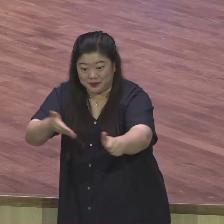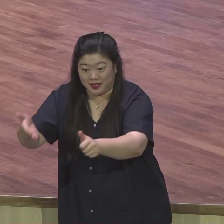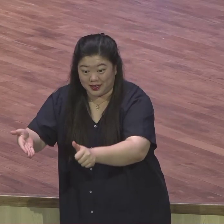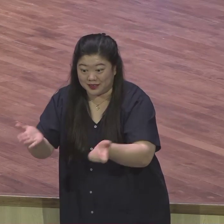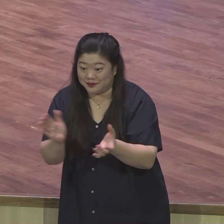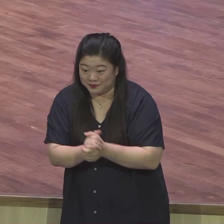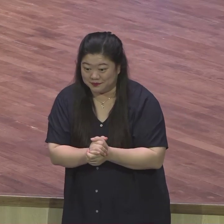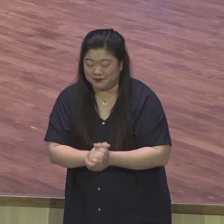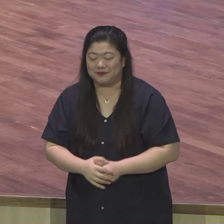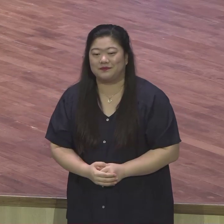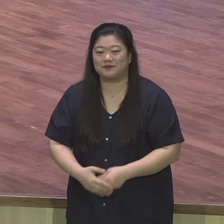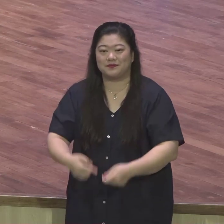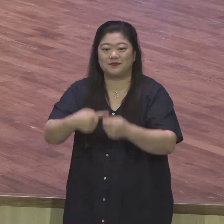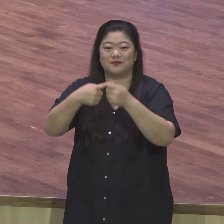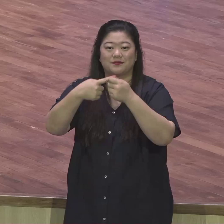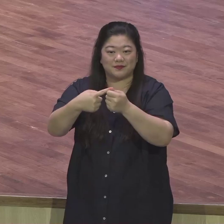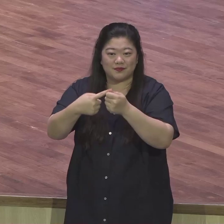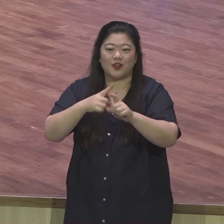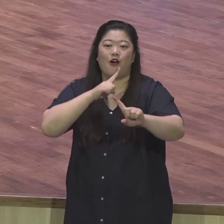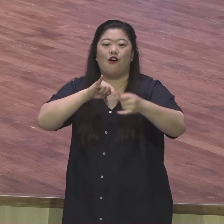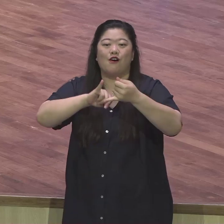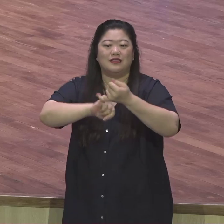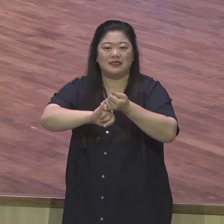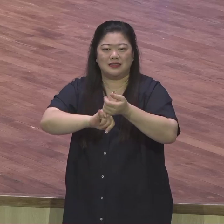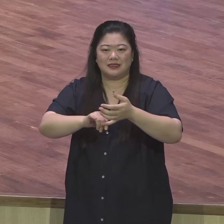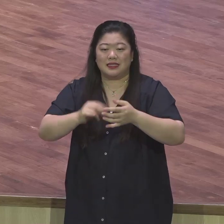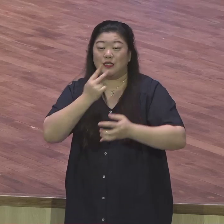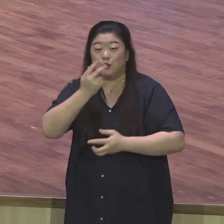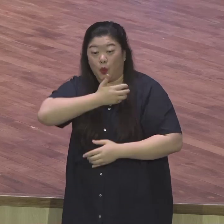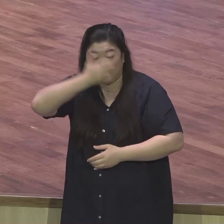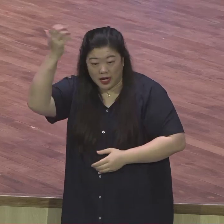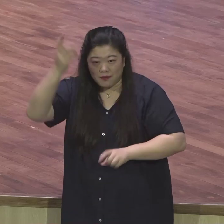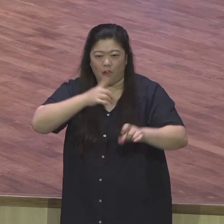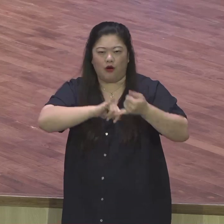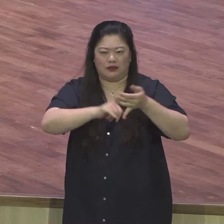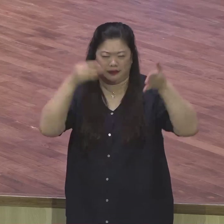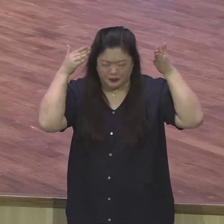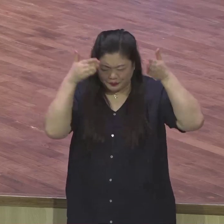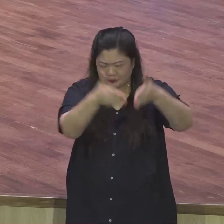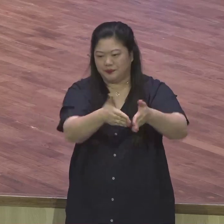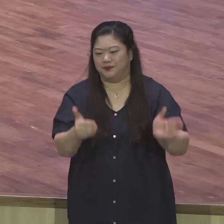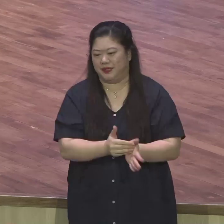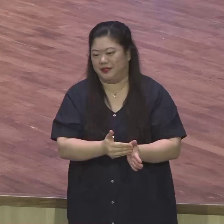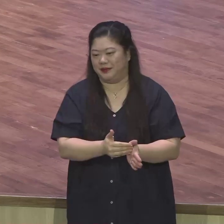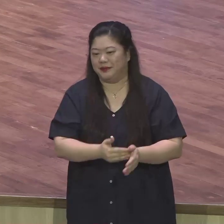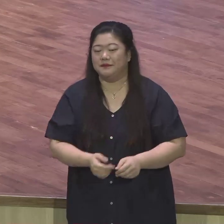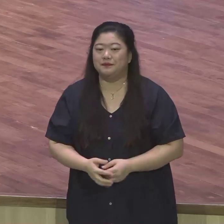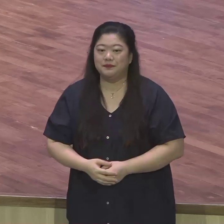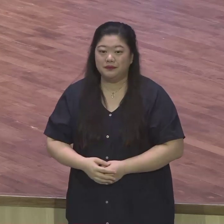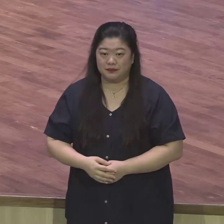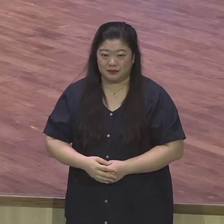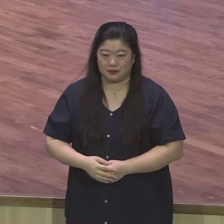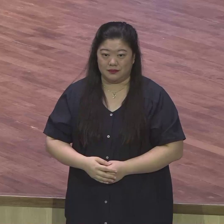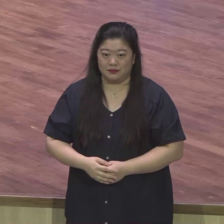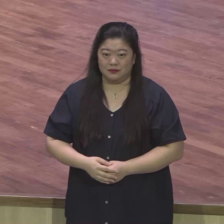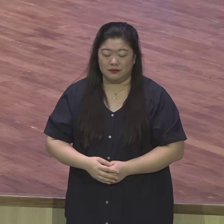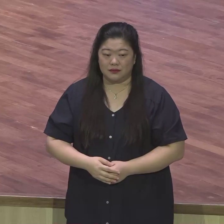언약에 집중한 요섭입니다. 1, 2절을 봅니다. 요섭이 시종하는 자들 앞에서 그 정을 억제하지 못하여